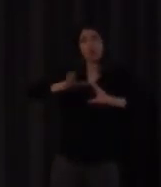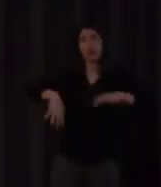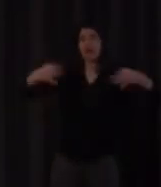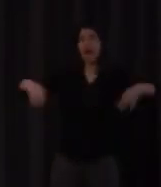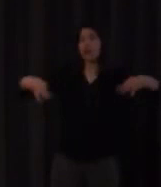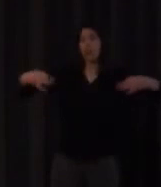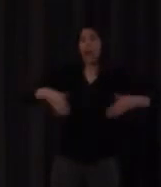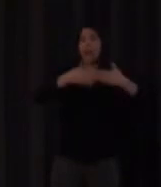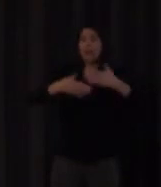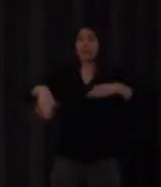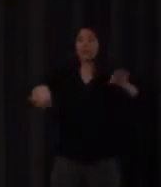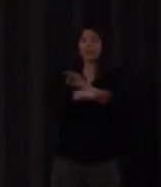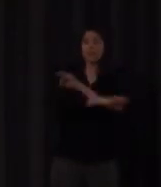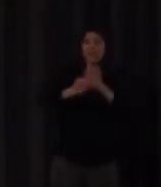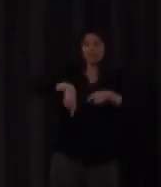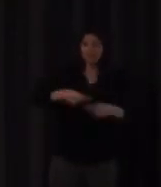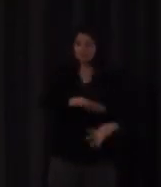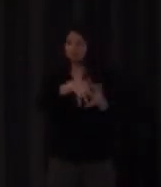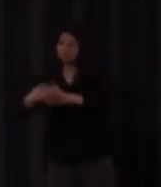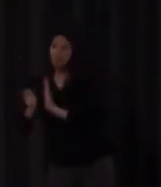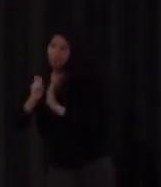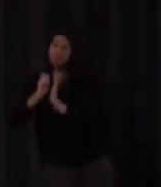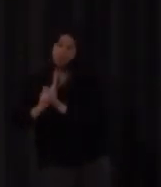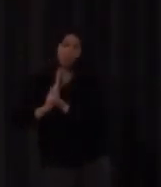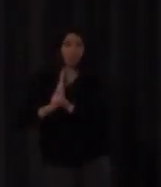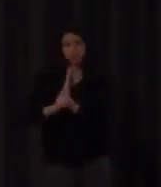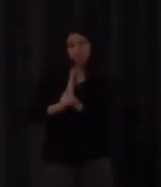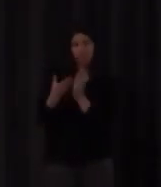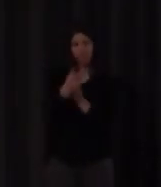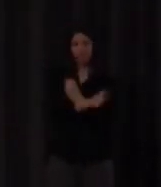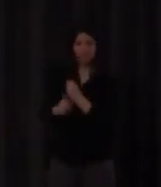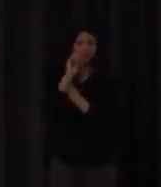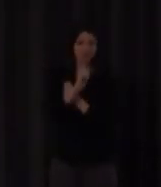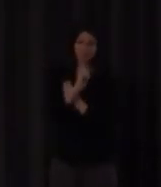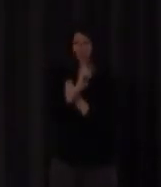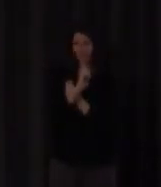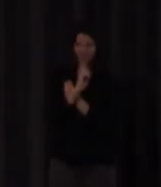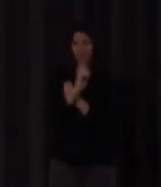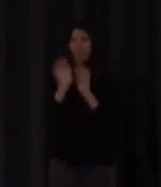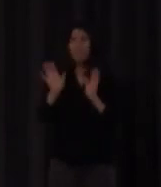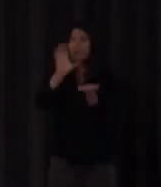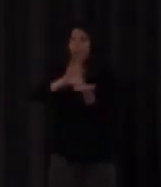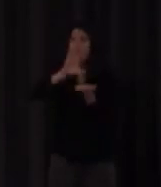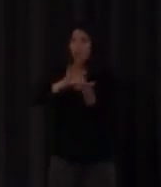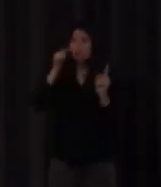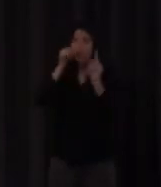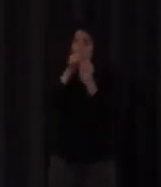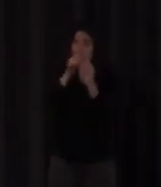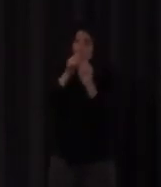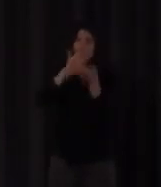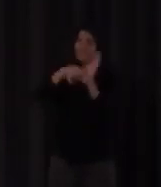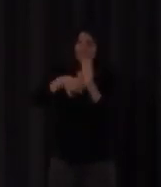y sin límites por tanto pero los cursos para aprender este sistema no son tan complicados